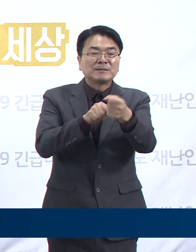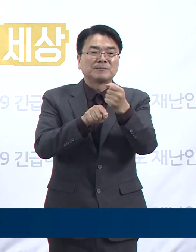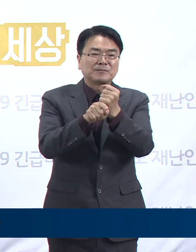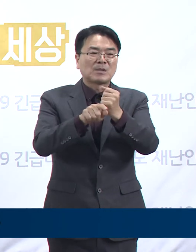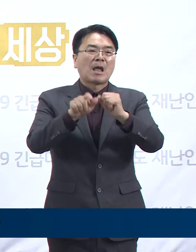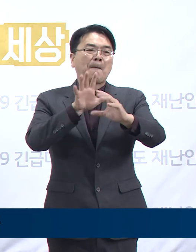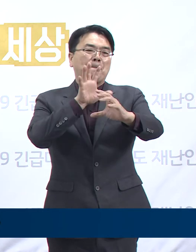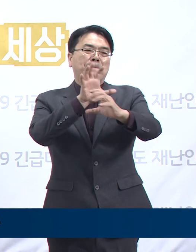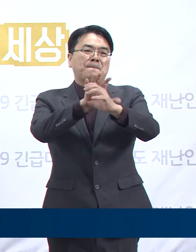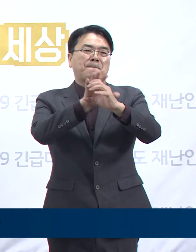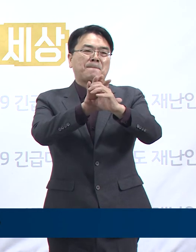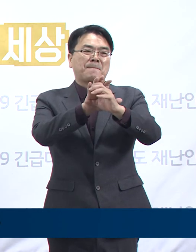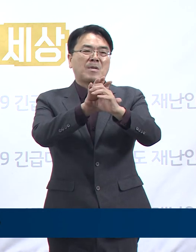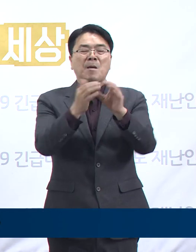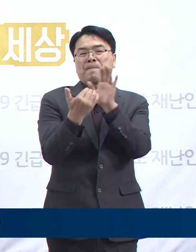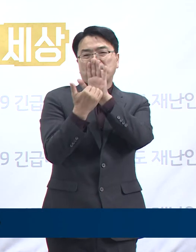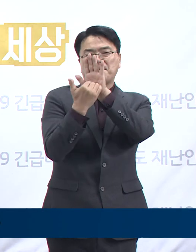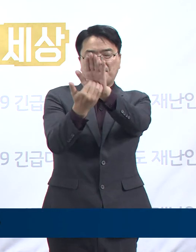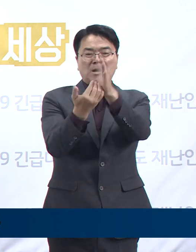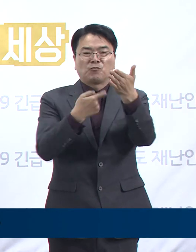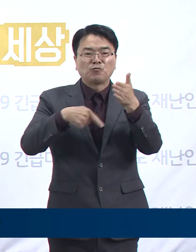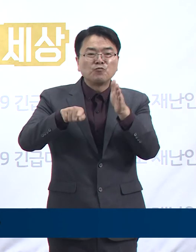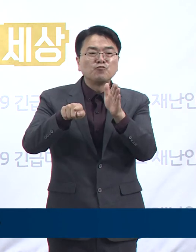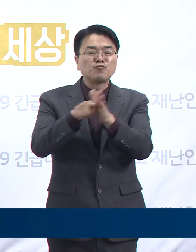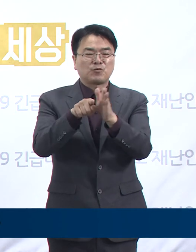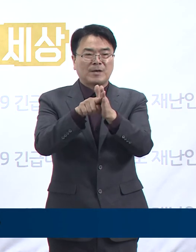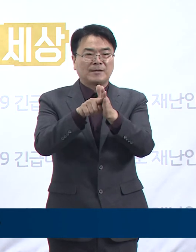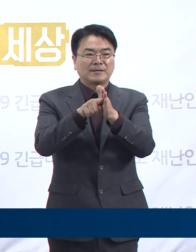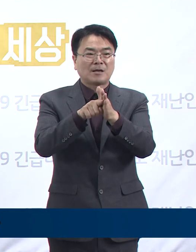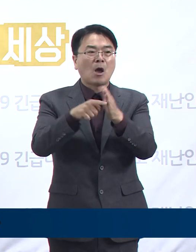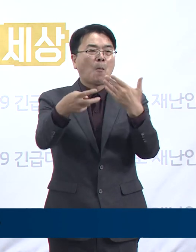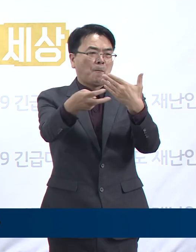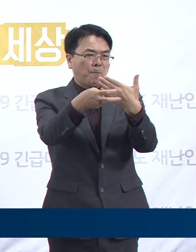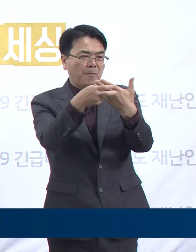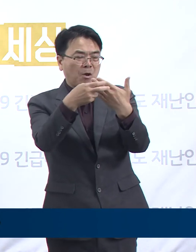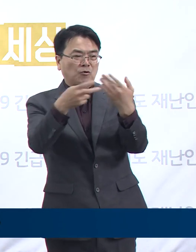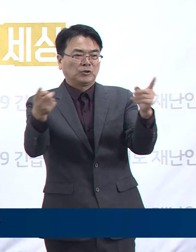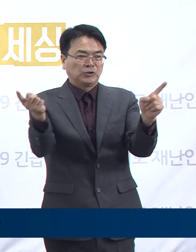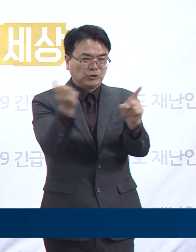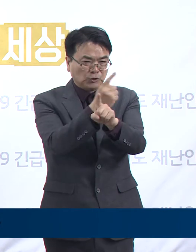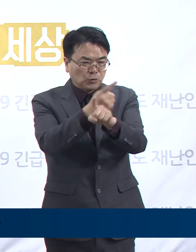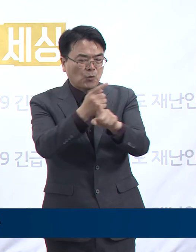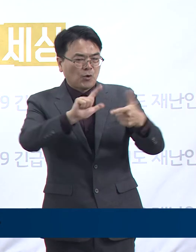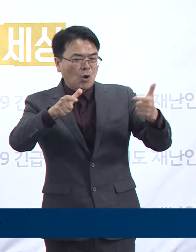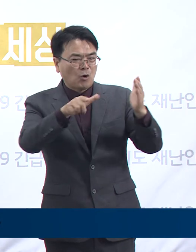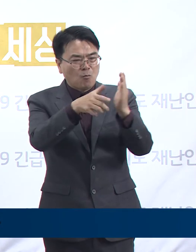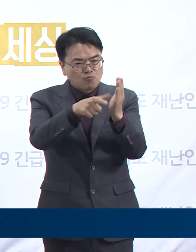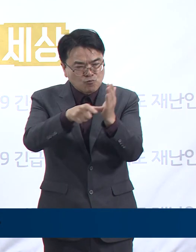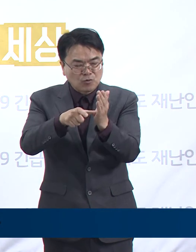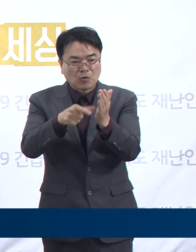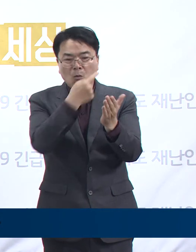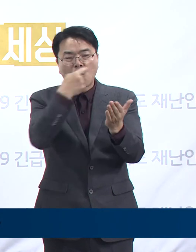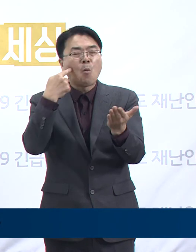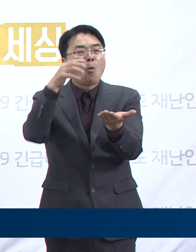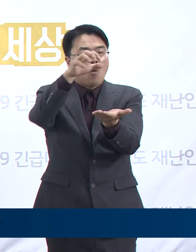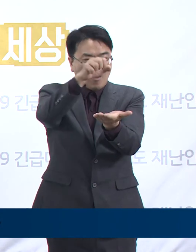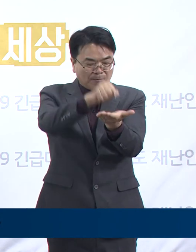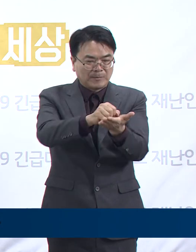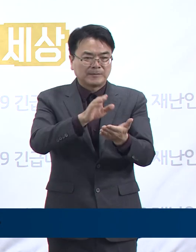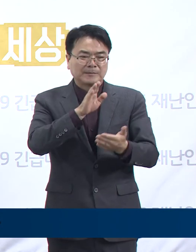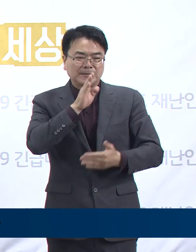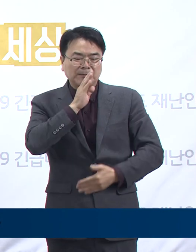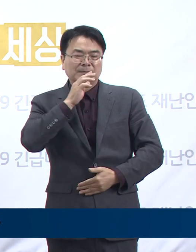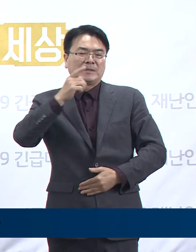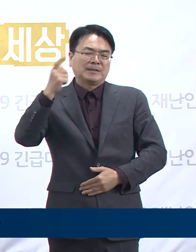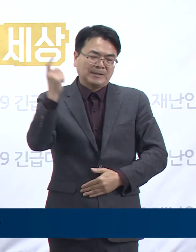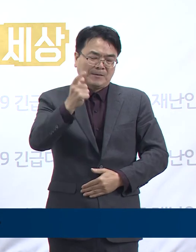사회를 안전하게 지키기 위한 치료자원의 충분한 확보, 효율적 운영은 아무리 강조해도 지나치지 않습니다.